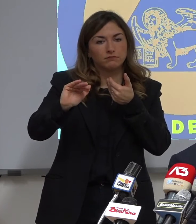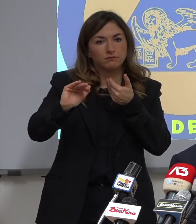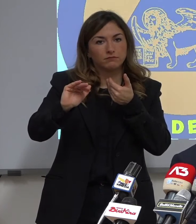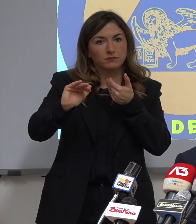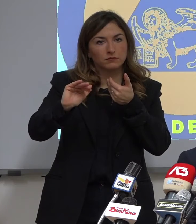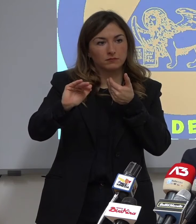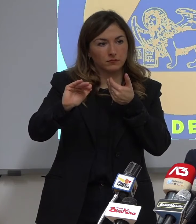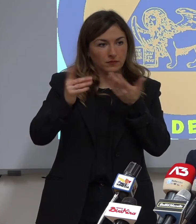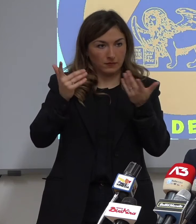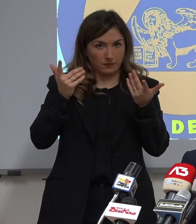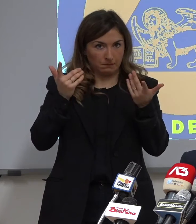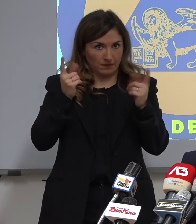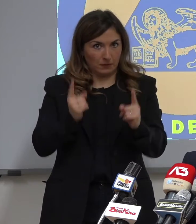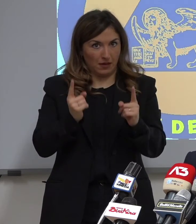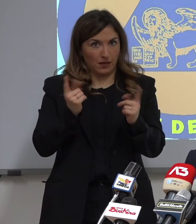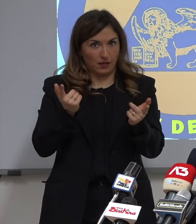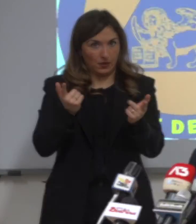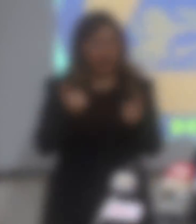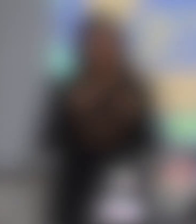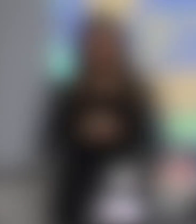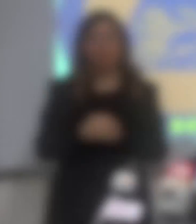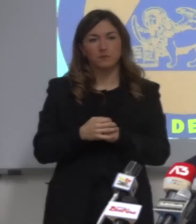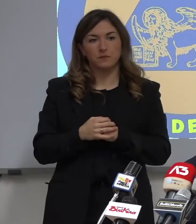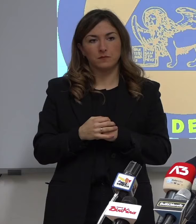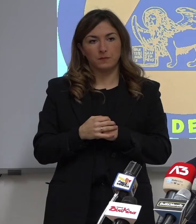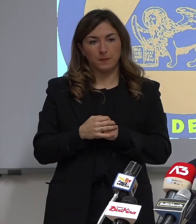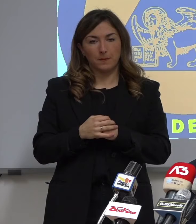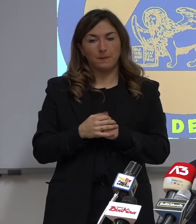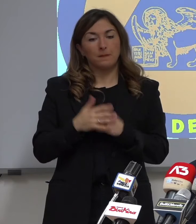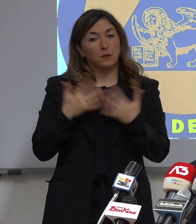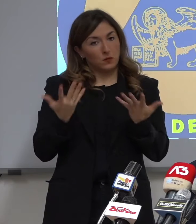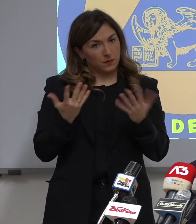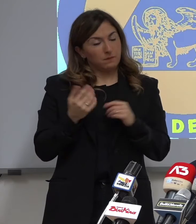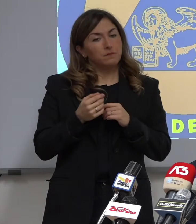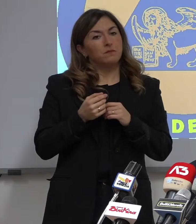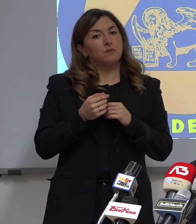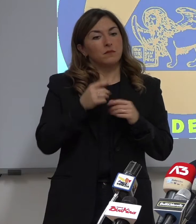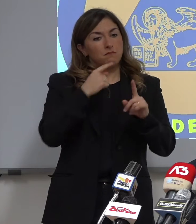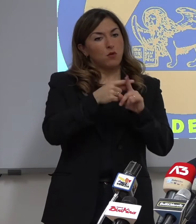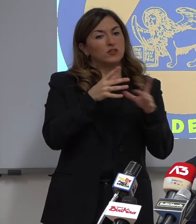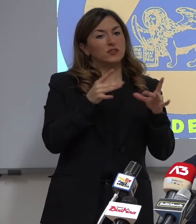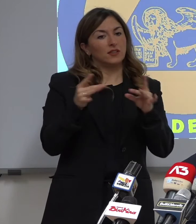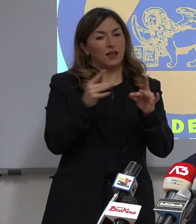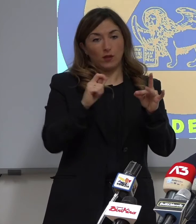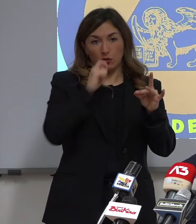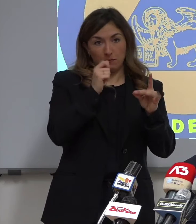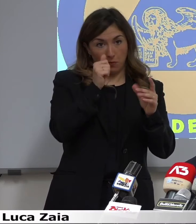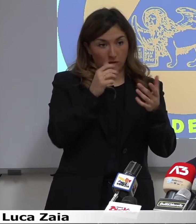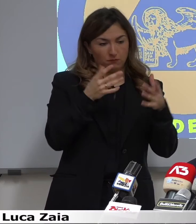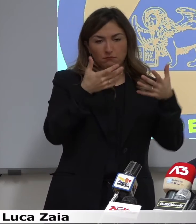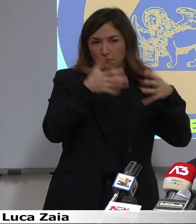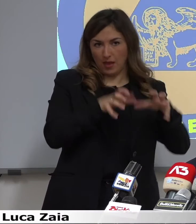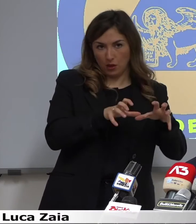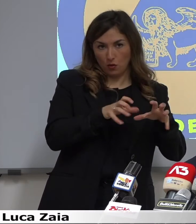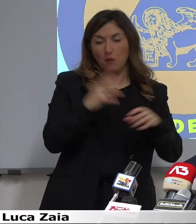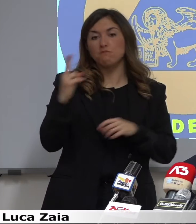È la diffusione del virus. Abbiamo meno positivi sui tamponi che facciamo, abbiamo una mortalità